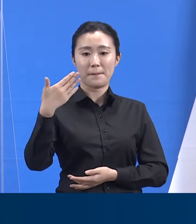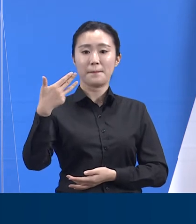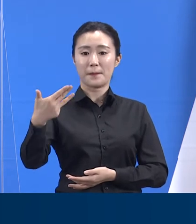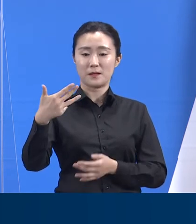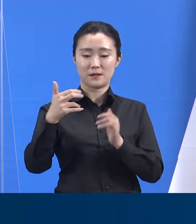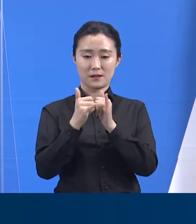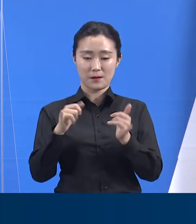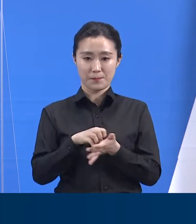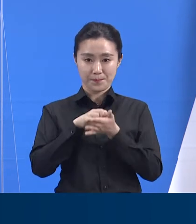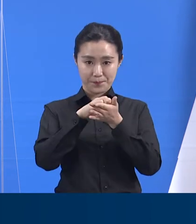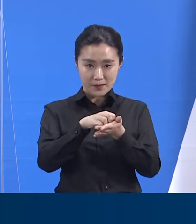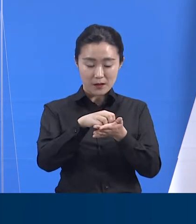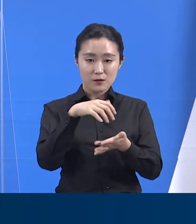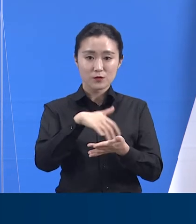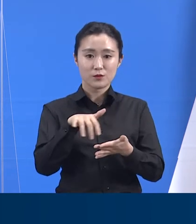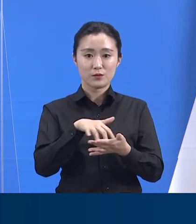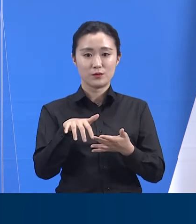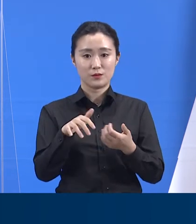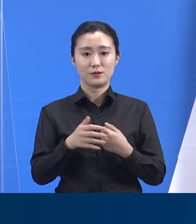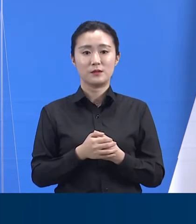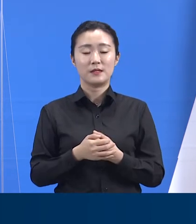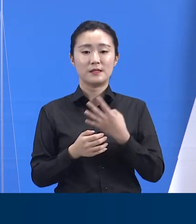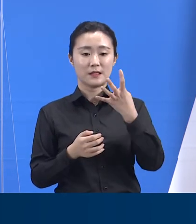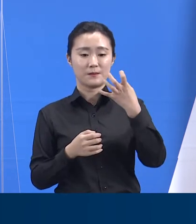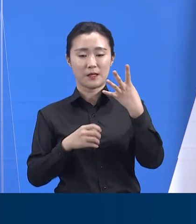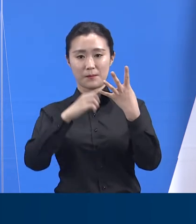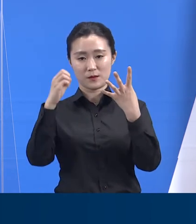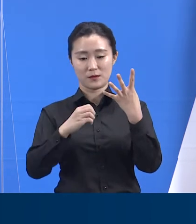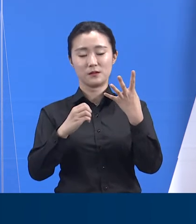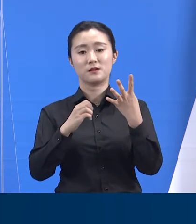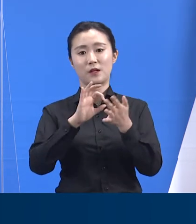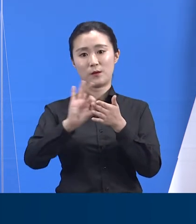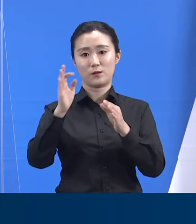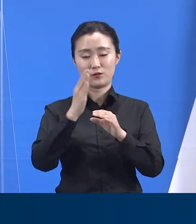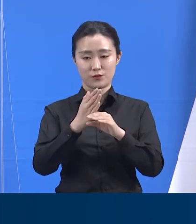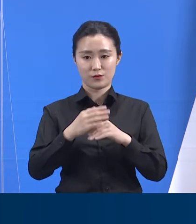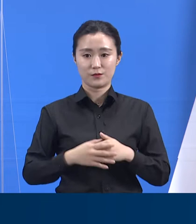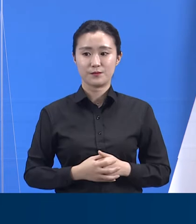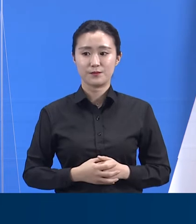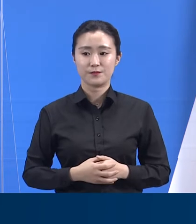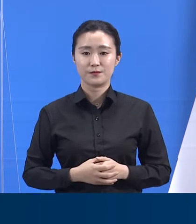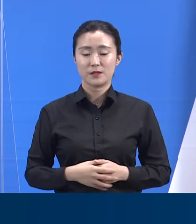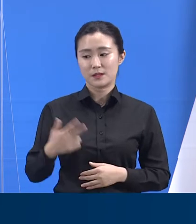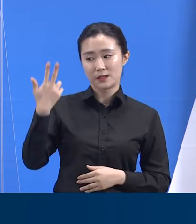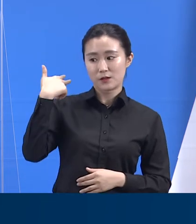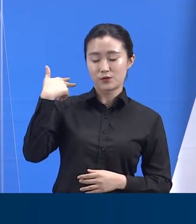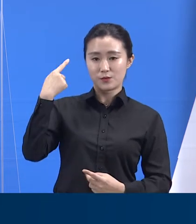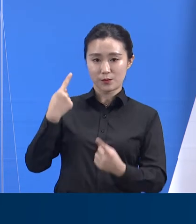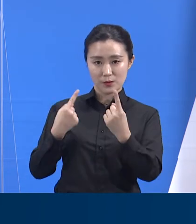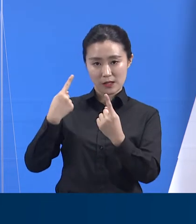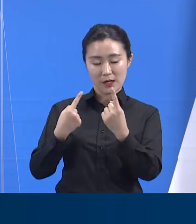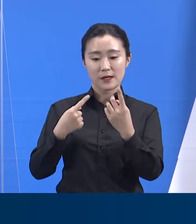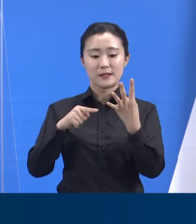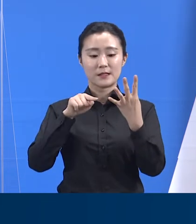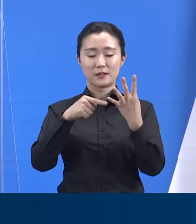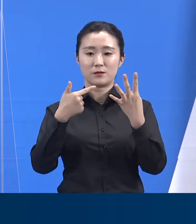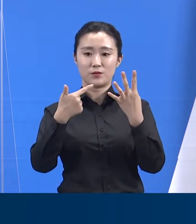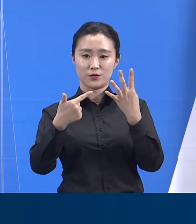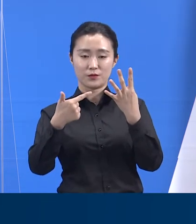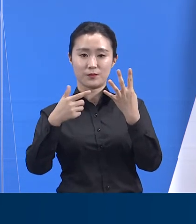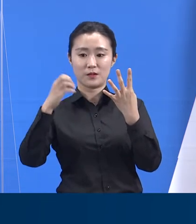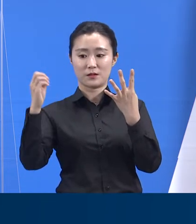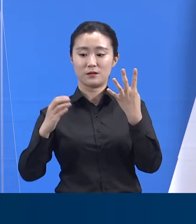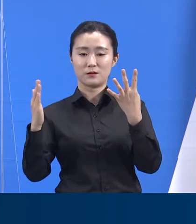일주일 전인 6월 14일 18시 기준 49.4% 가동률 대비 4.6%포인트